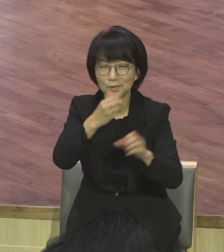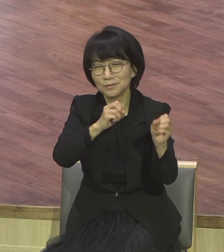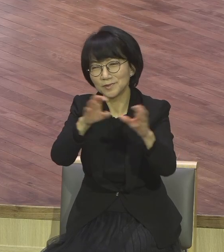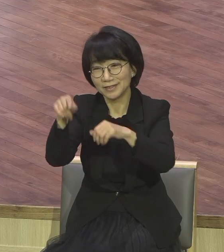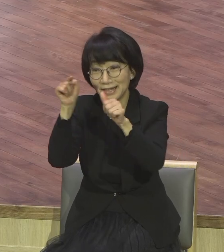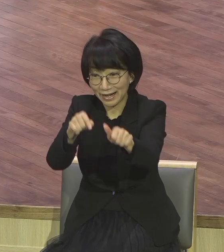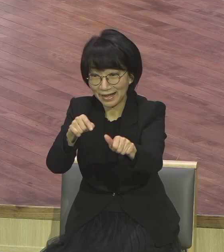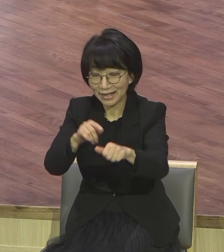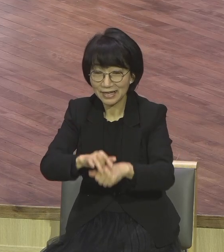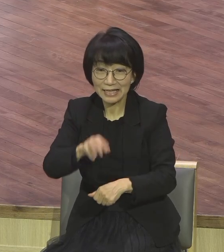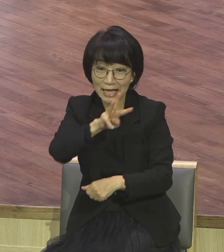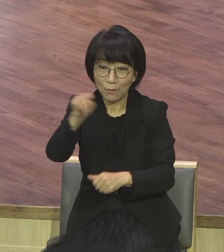전도 전도